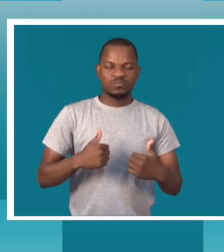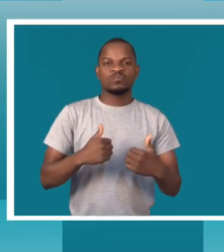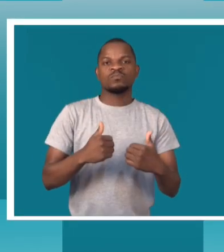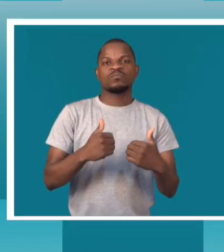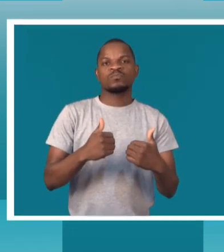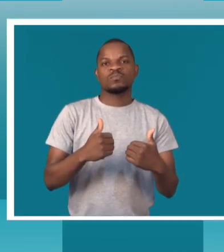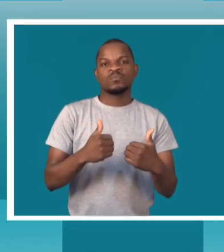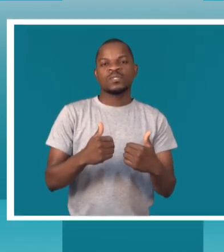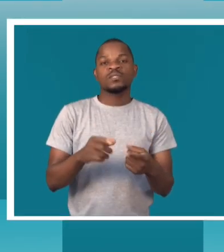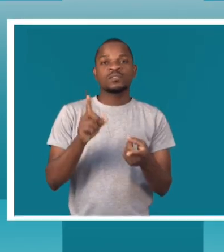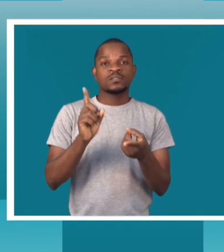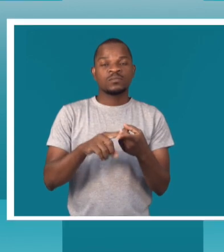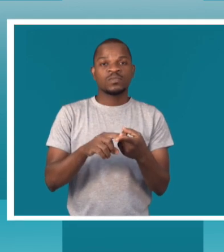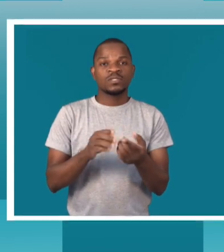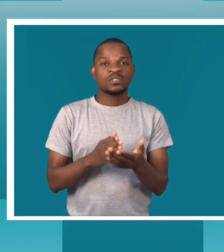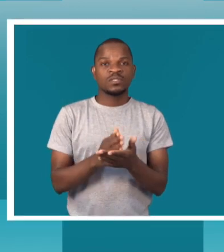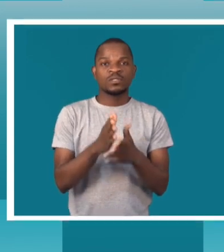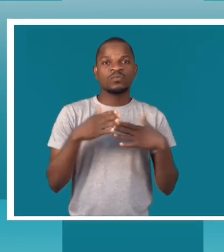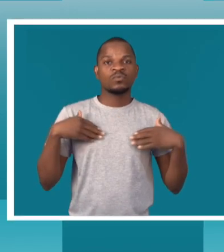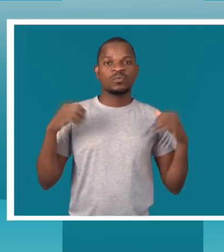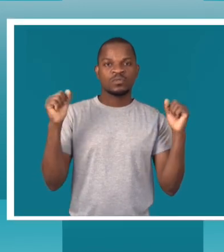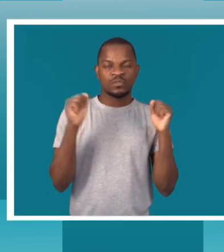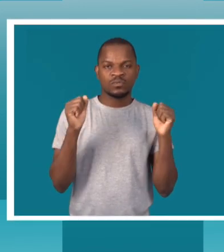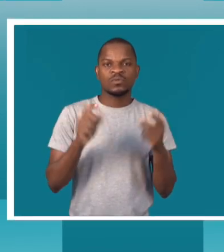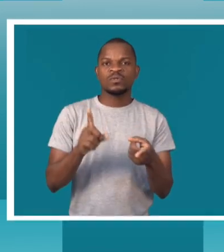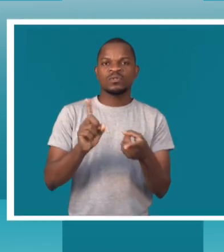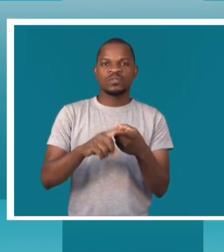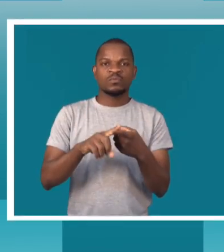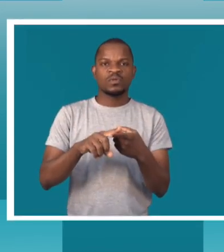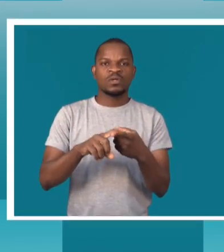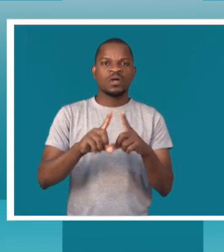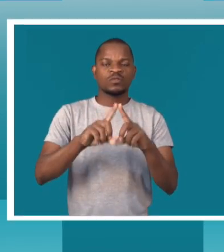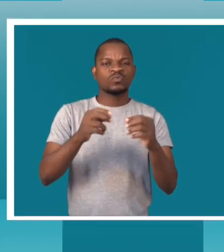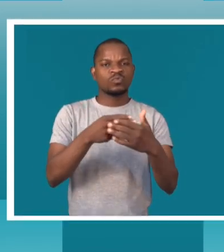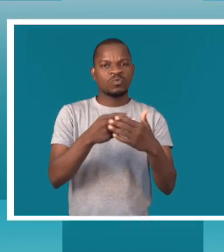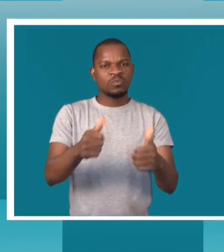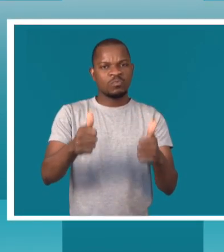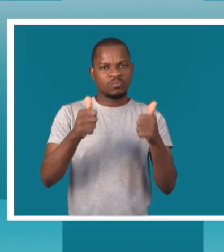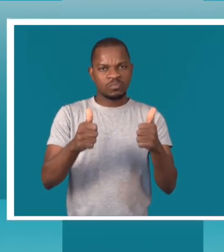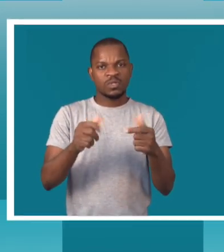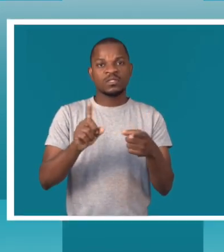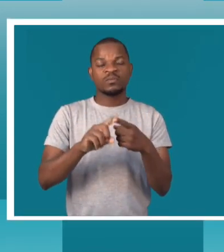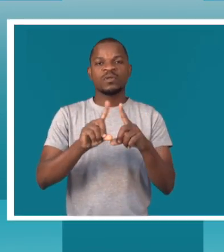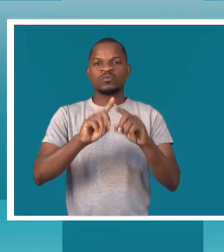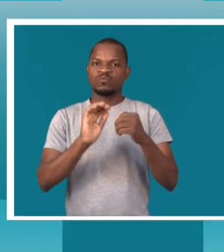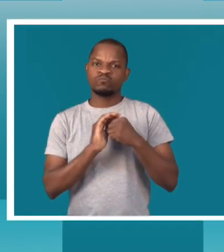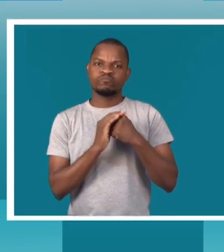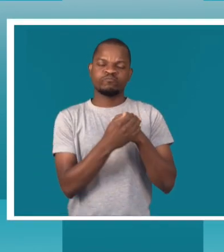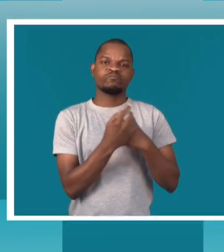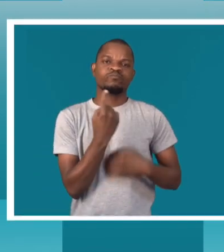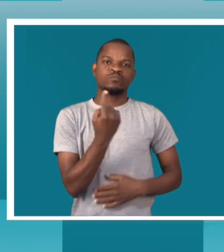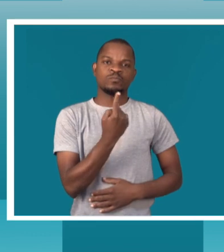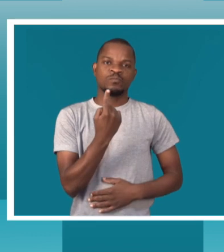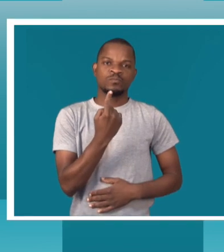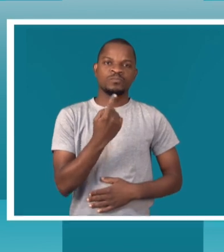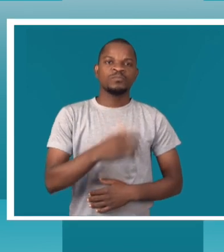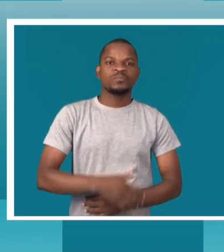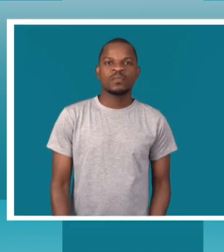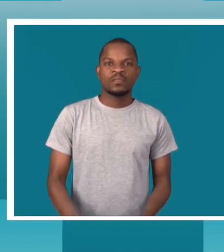assistem a esta pessoa, o direito à saúde, o direito ao bom nome, o direito ao sigilo. Se